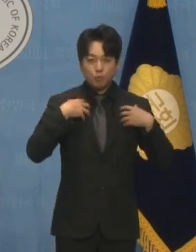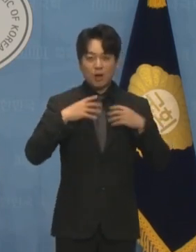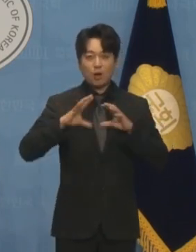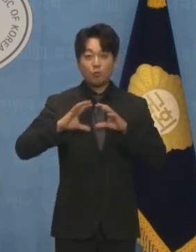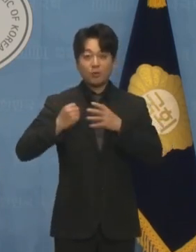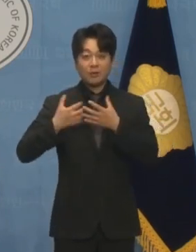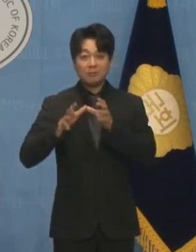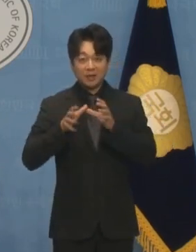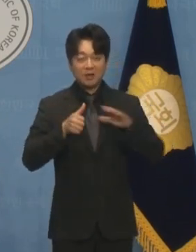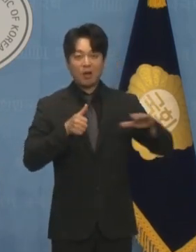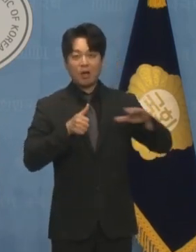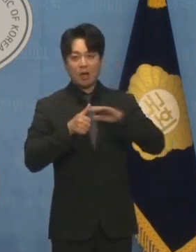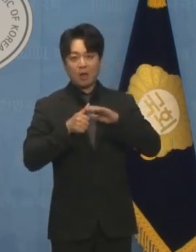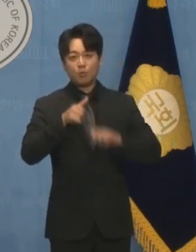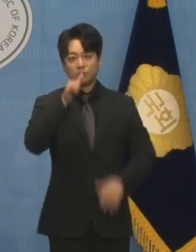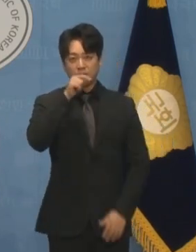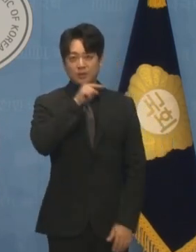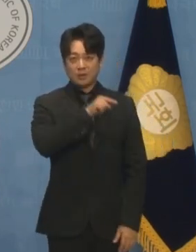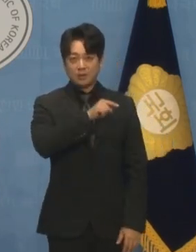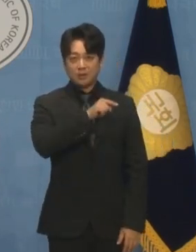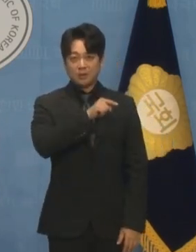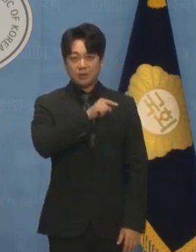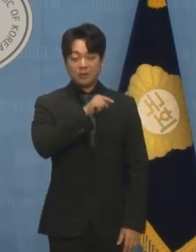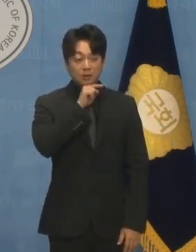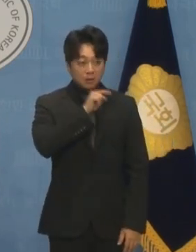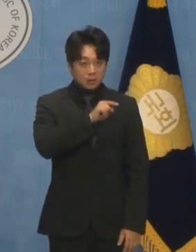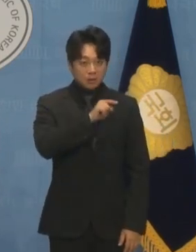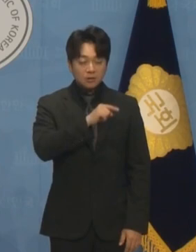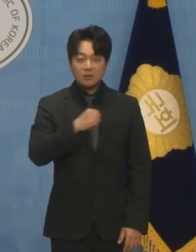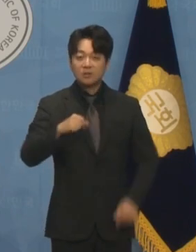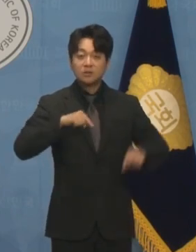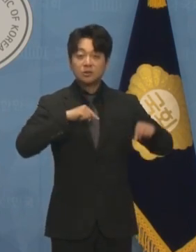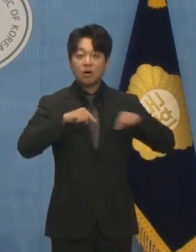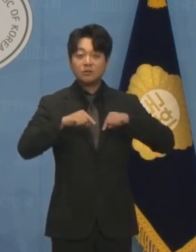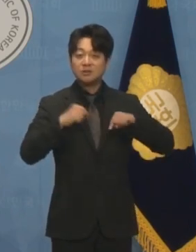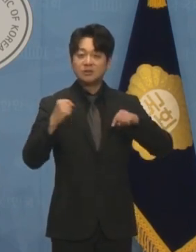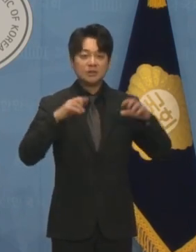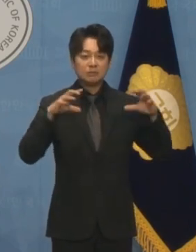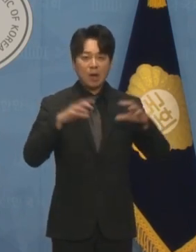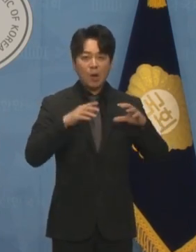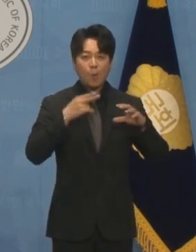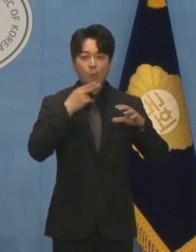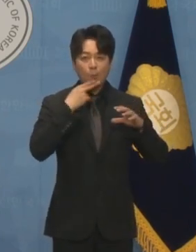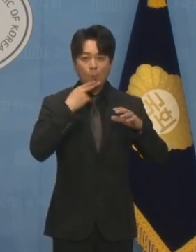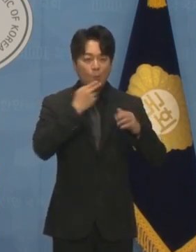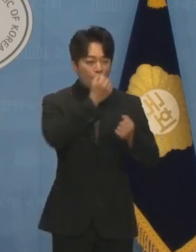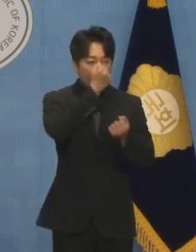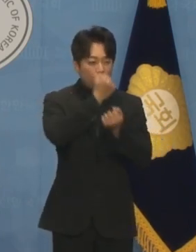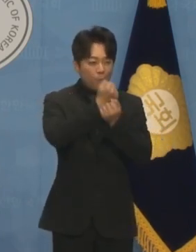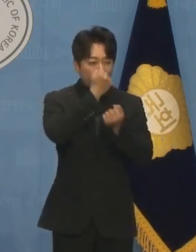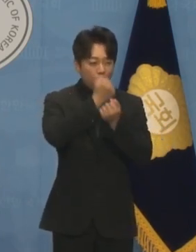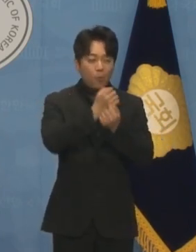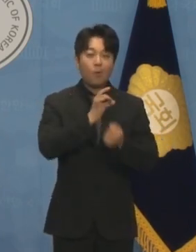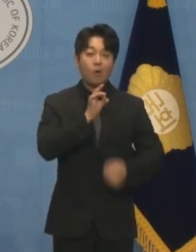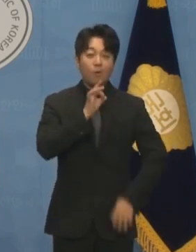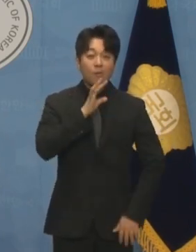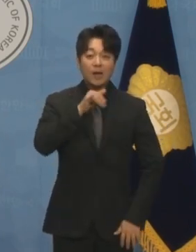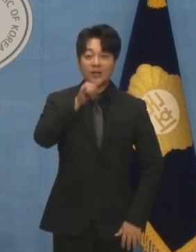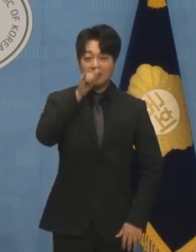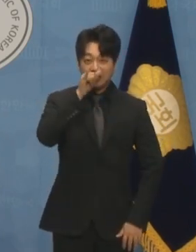이는 협치는 없을 것이고 폭주만 있을 것이다 라는 선언이나